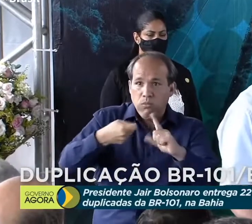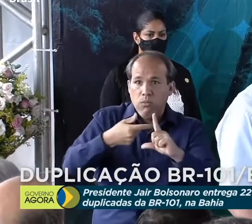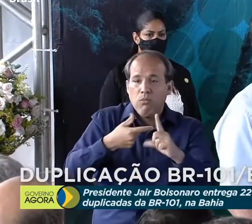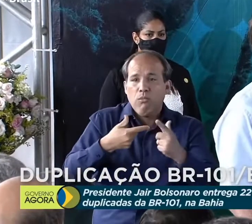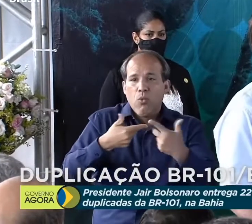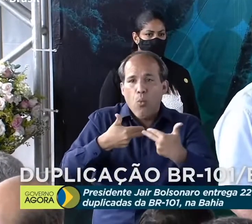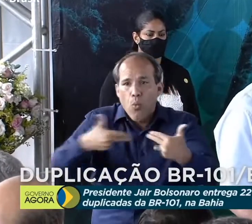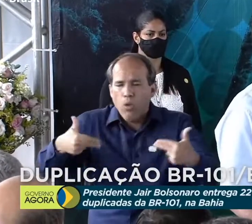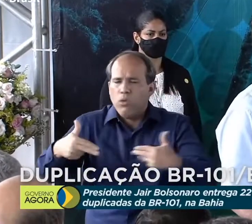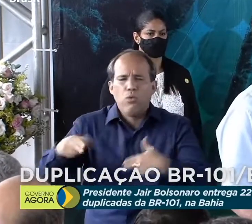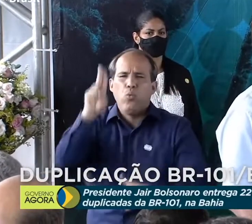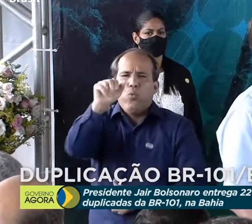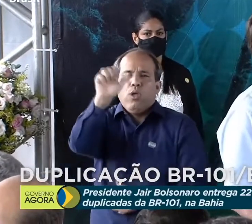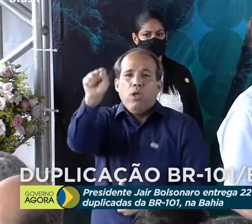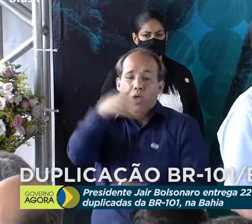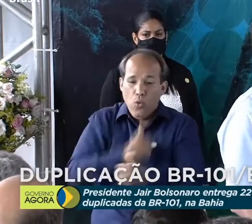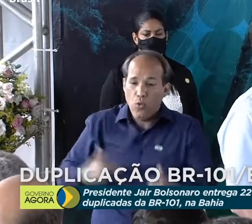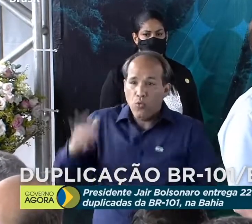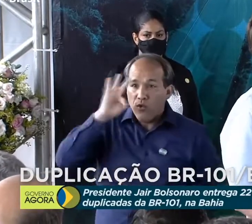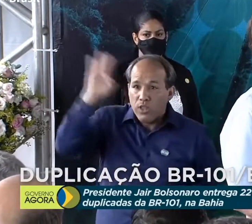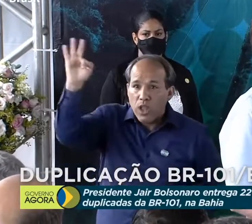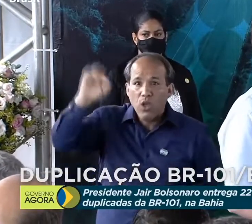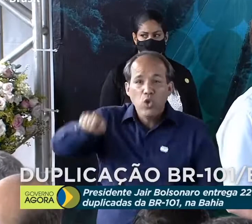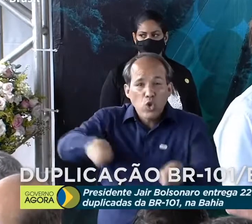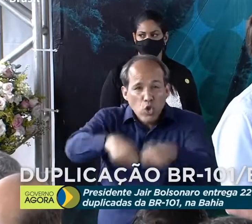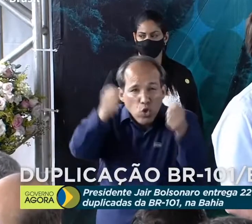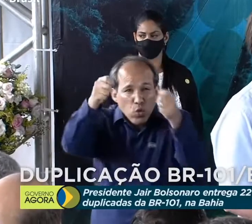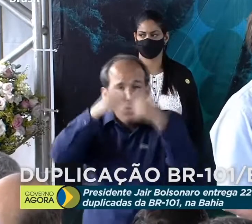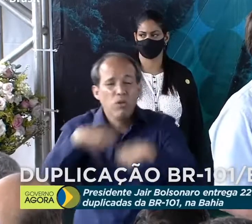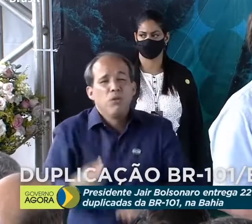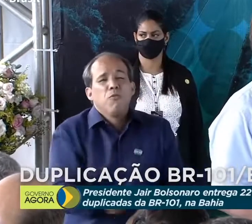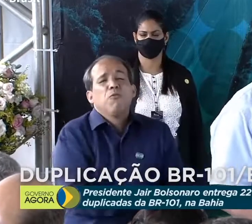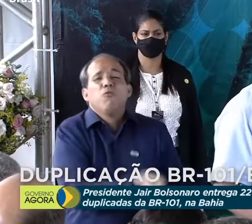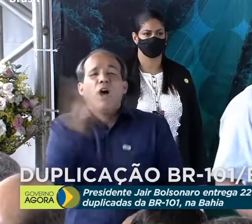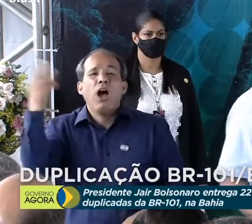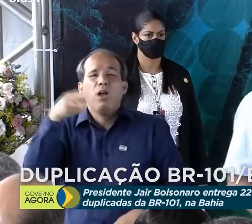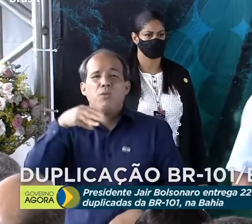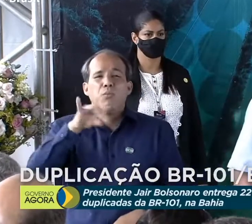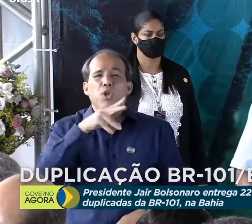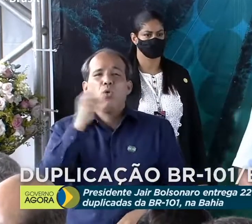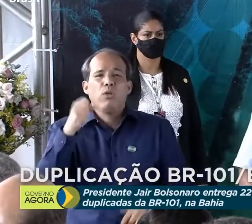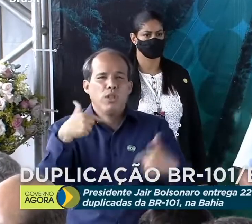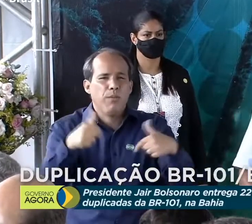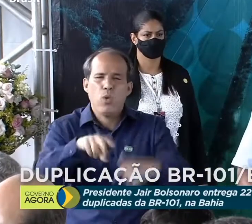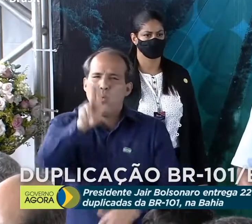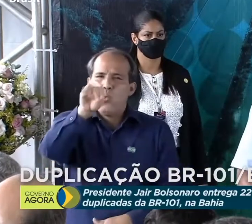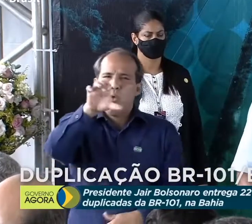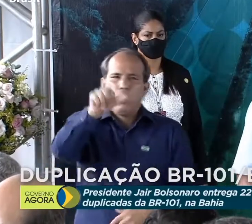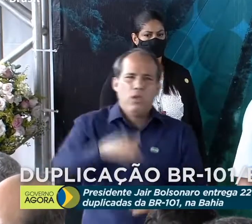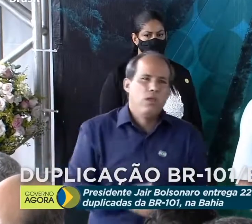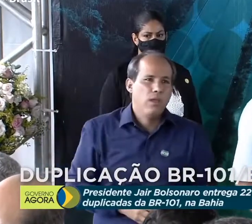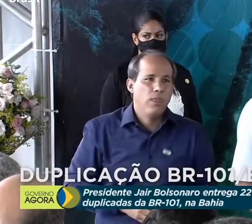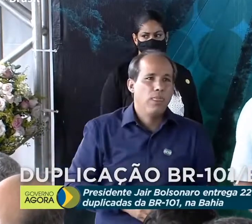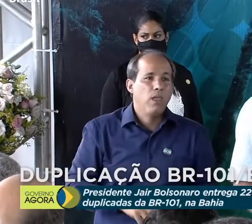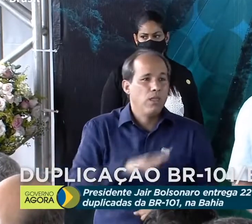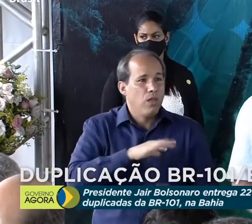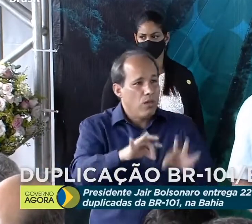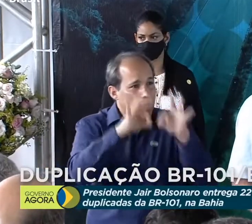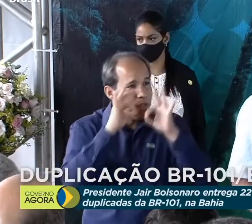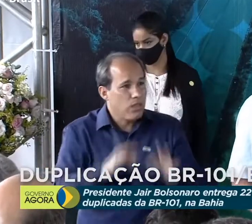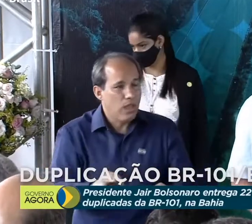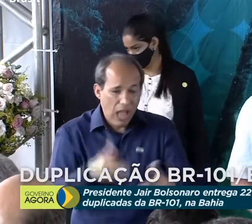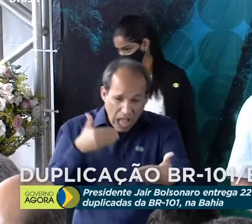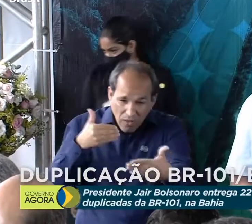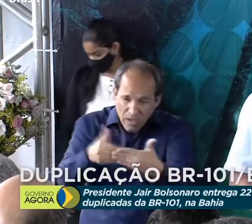Não foi o governo federal que destruiu milhões de empregos. Pode ter certeza, esse suplício está